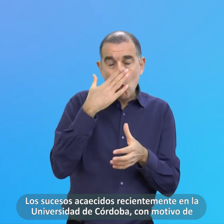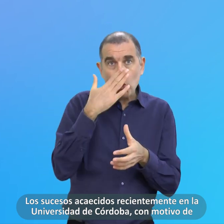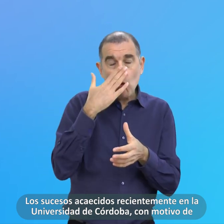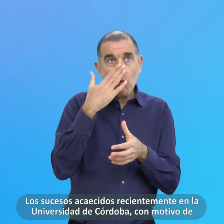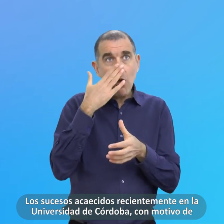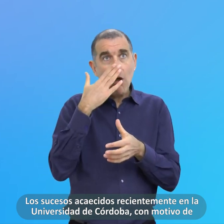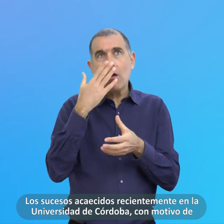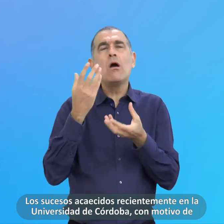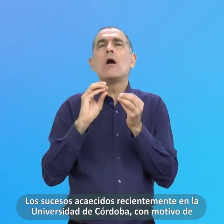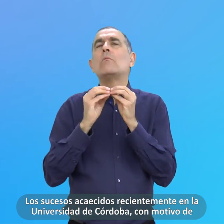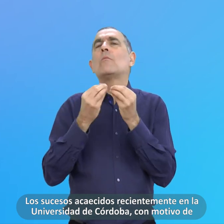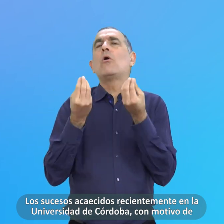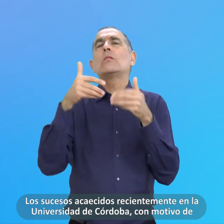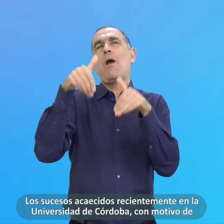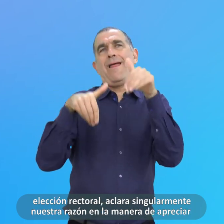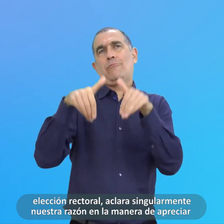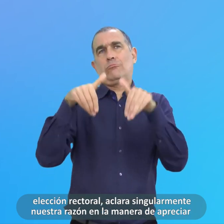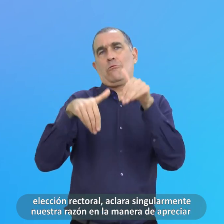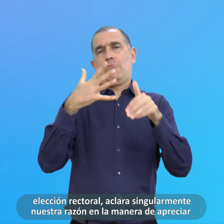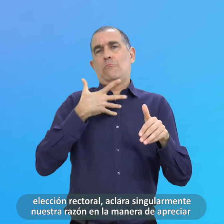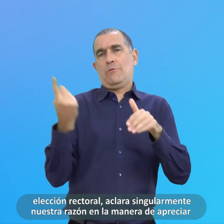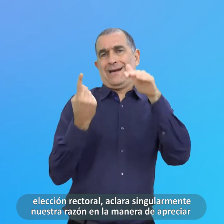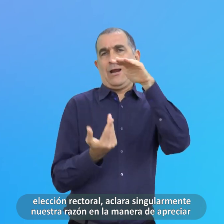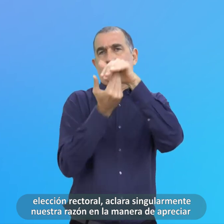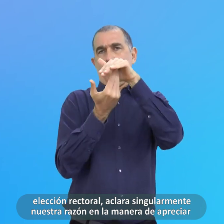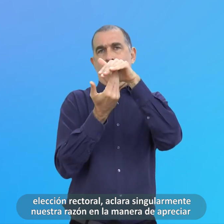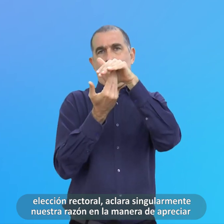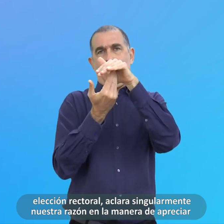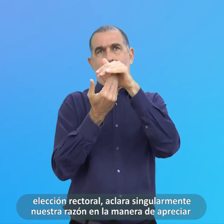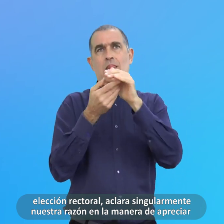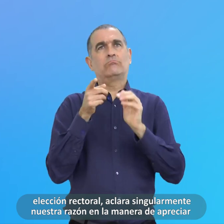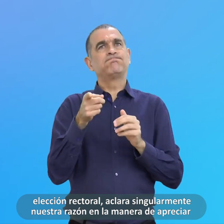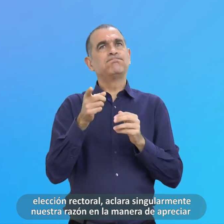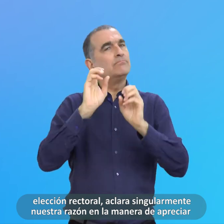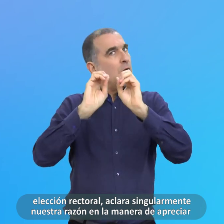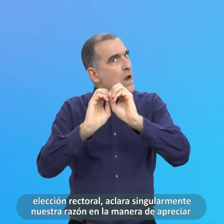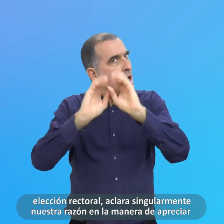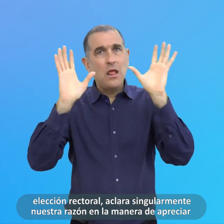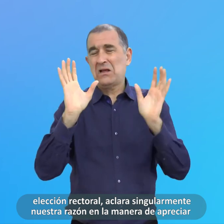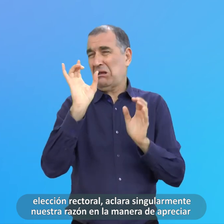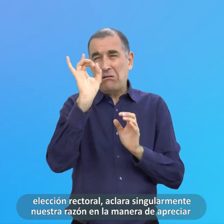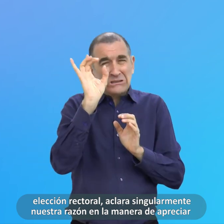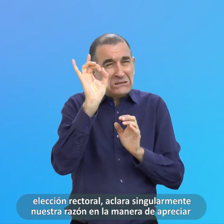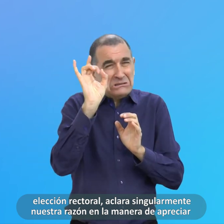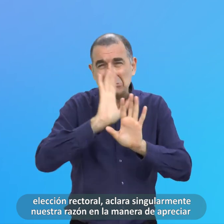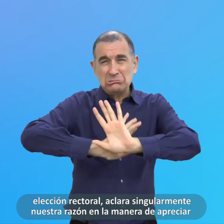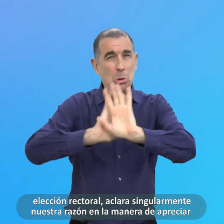Con Motivos De Elección Rectoral Aclara Singularmente